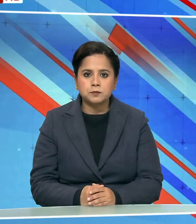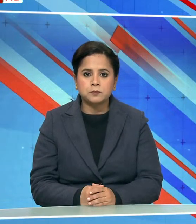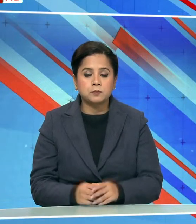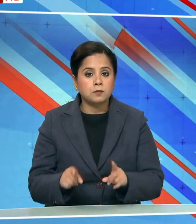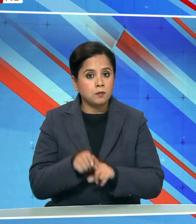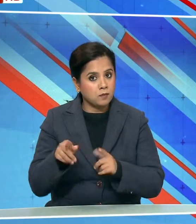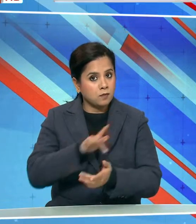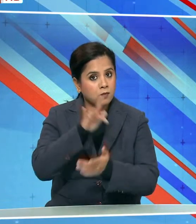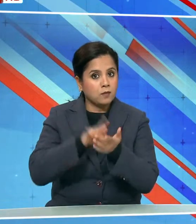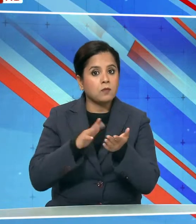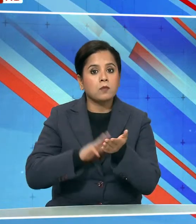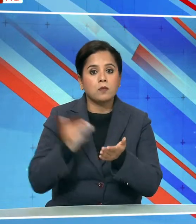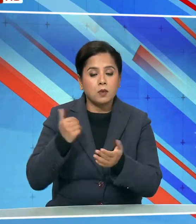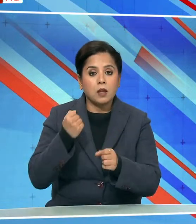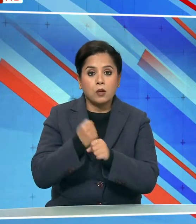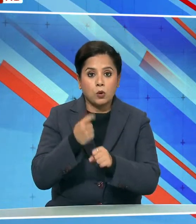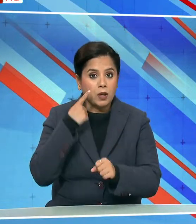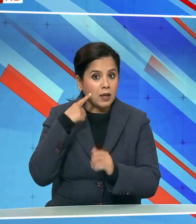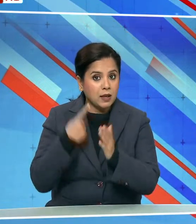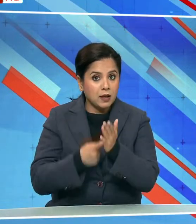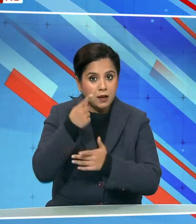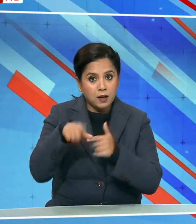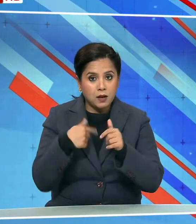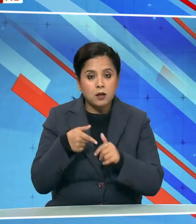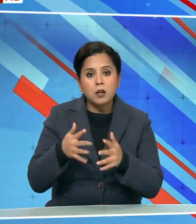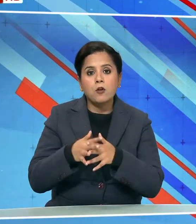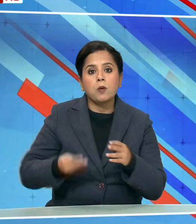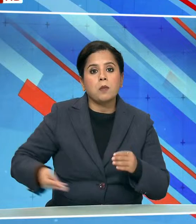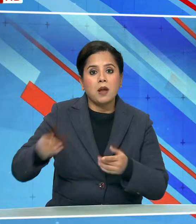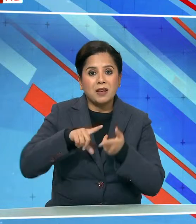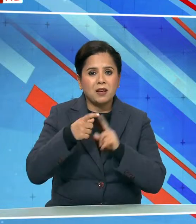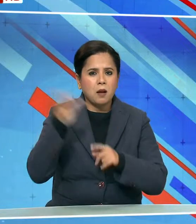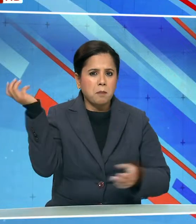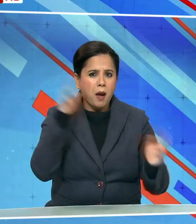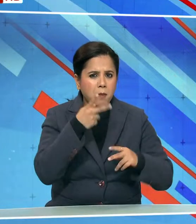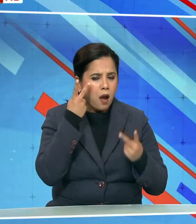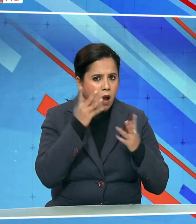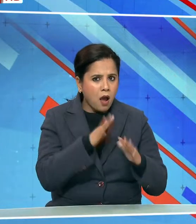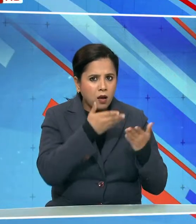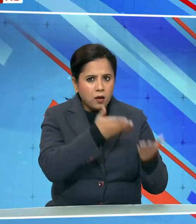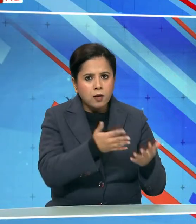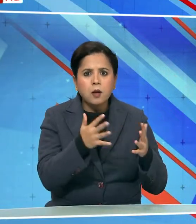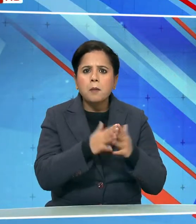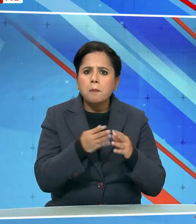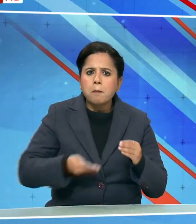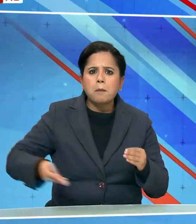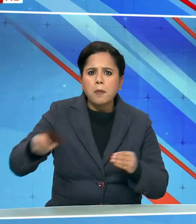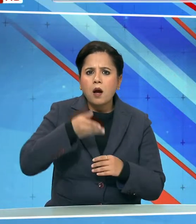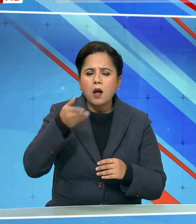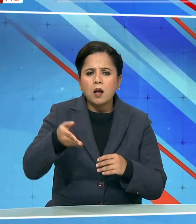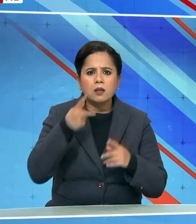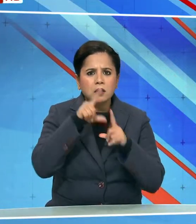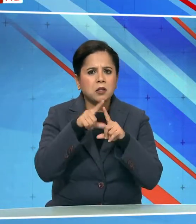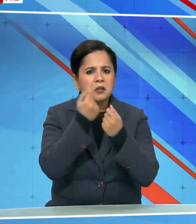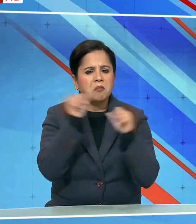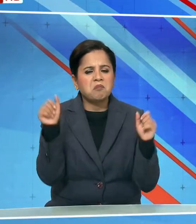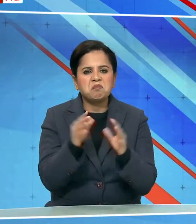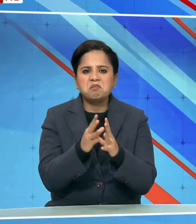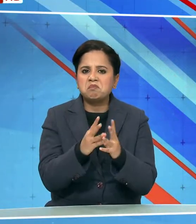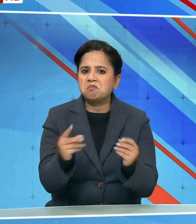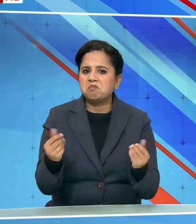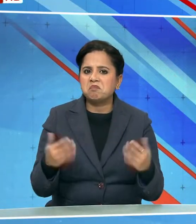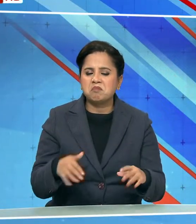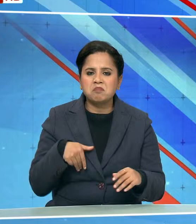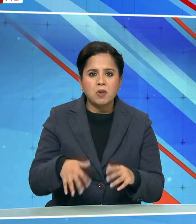वही केंदरी मंत्री गिरिराज सिह ने बंगाल में एडी पर हुए हमले पर कहा है कि बंगाल में लोकतंत्र समाप्त हो गया है